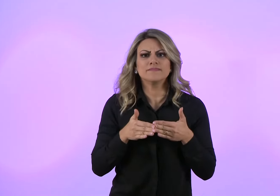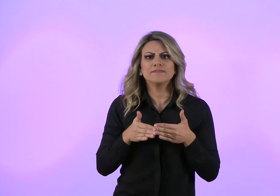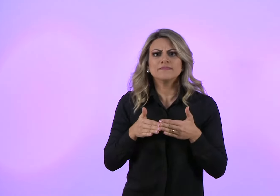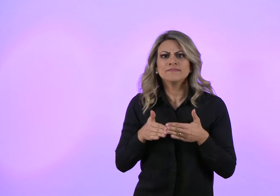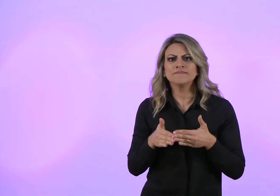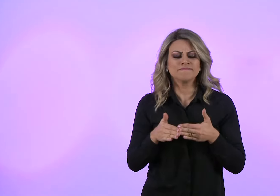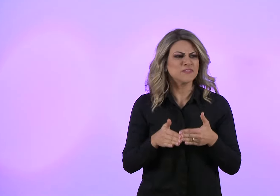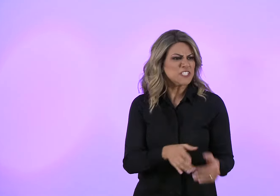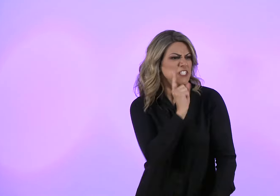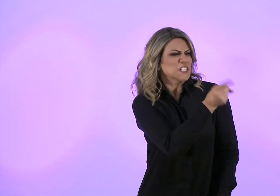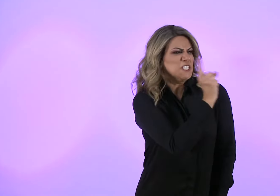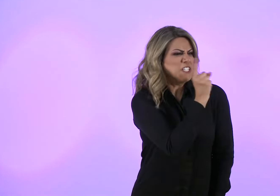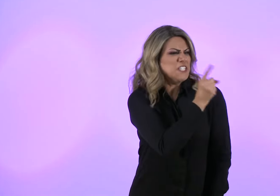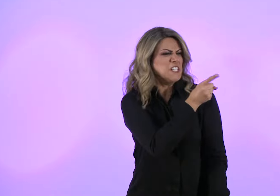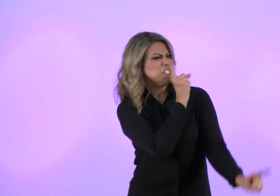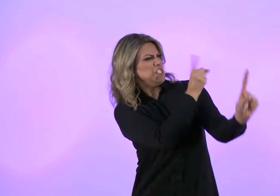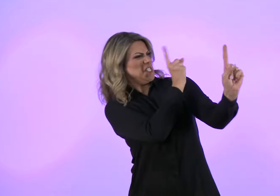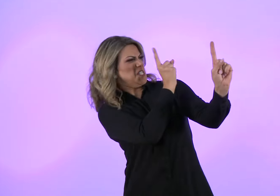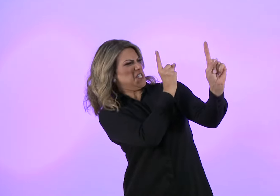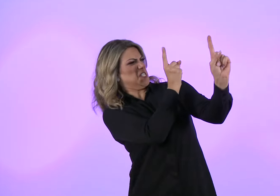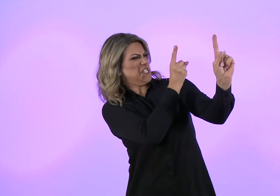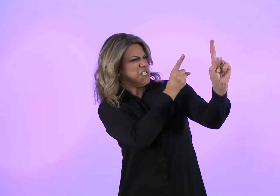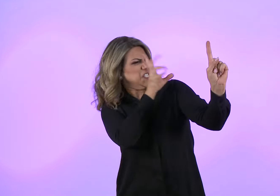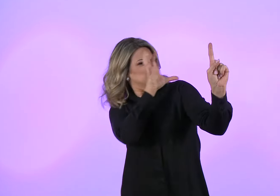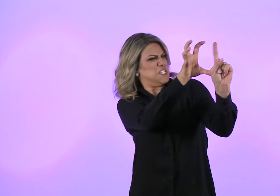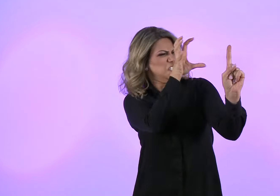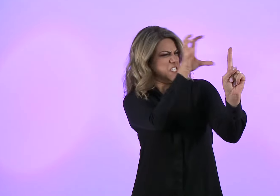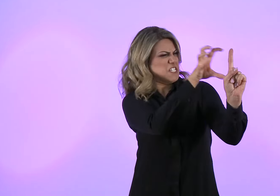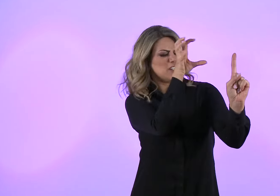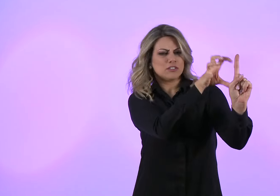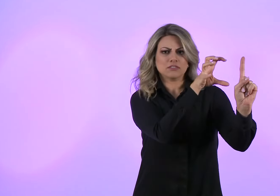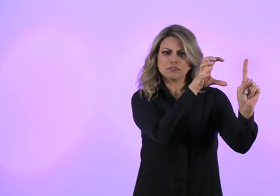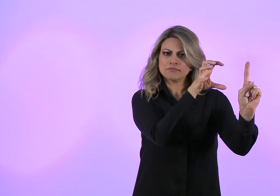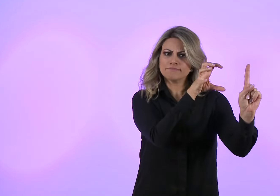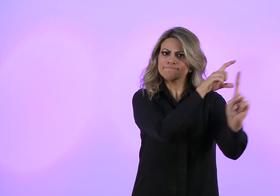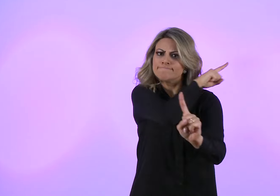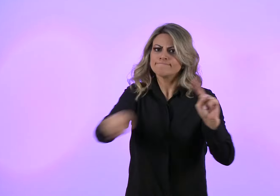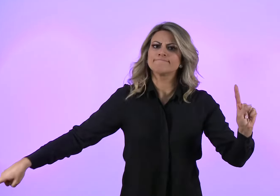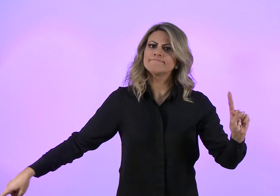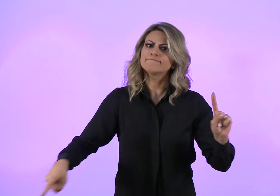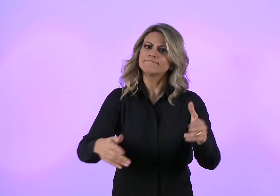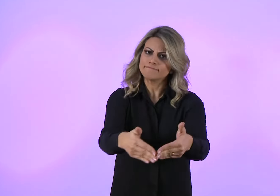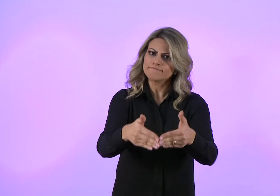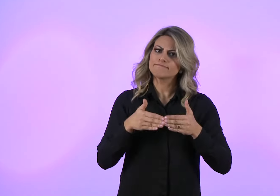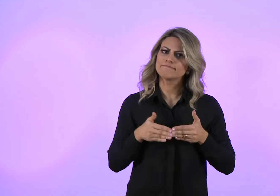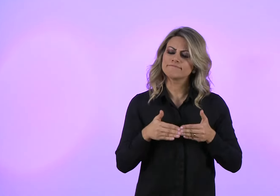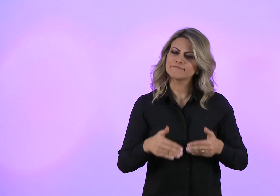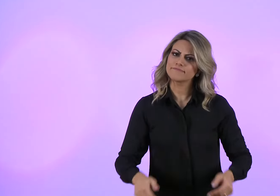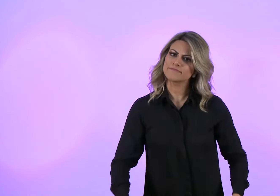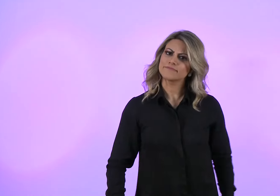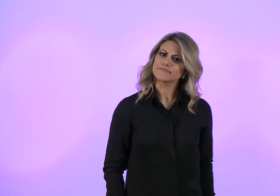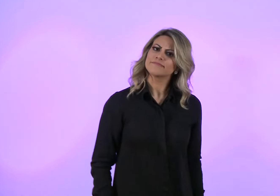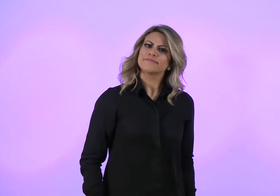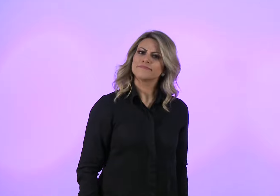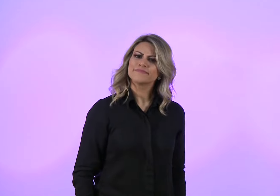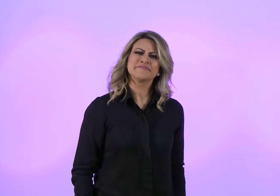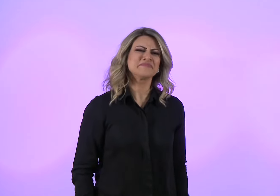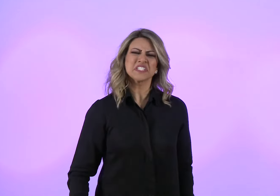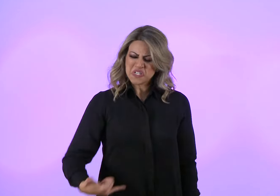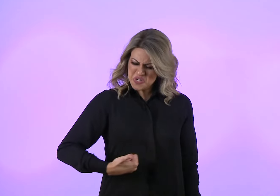Ameaças e intimidações O orgulho